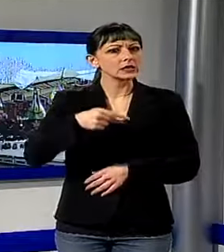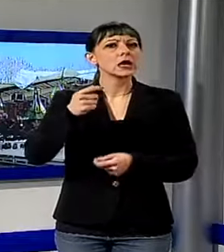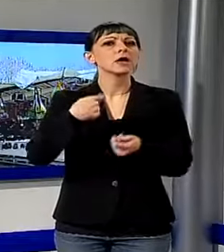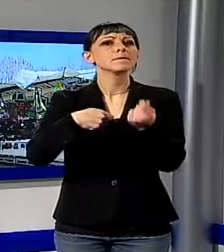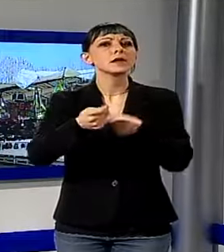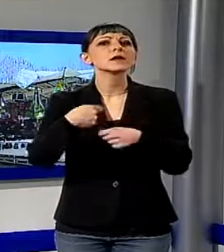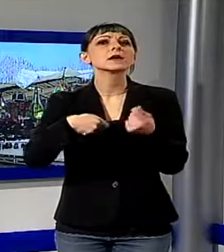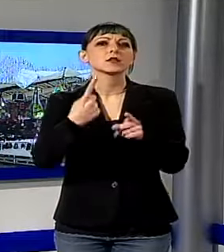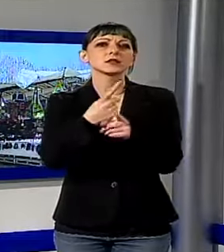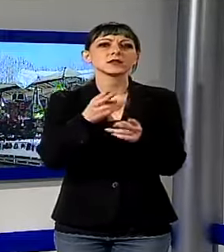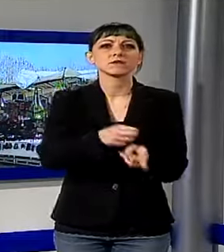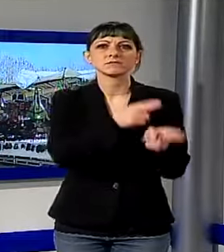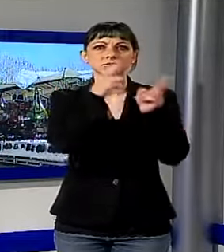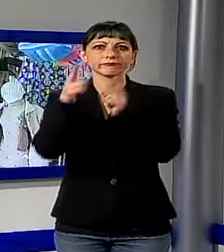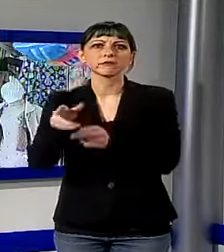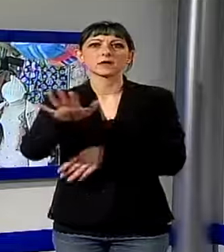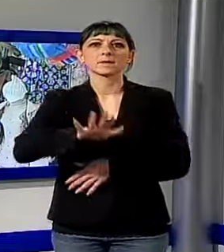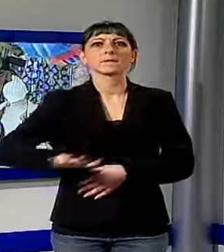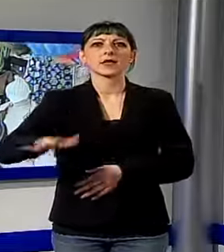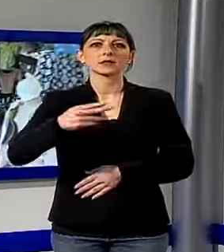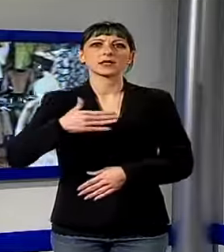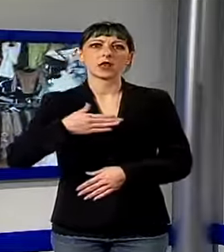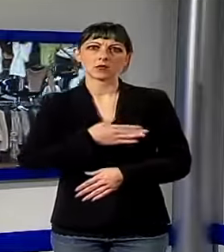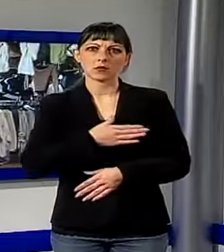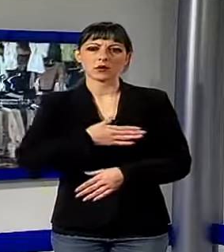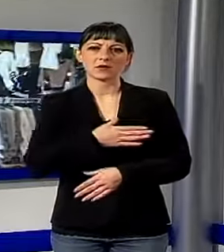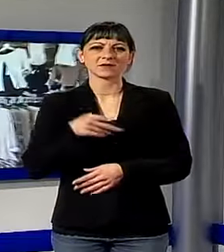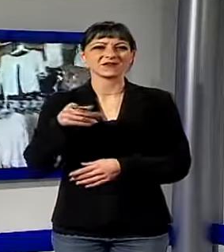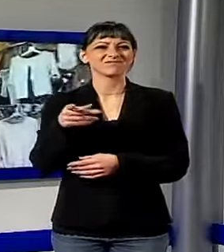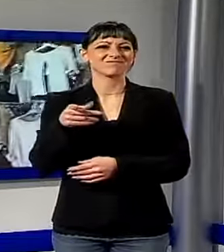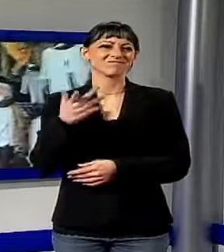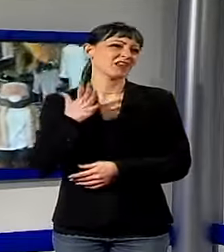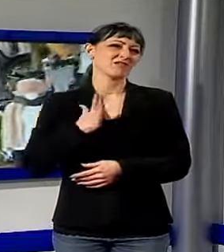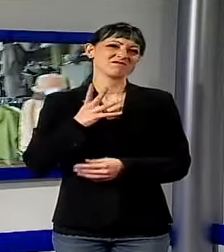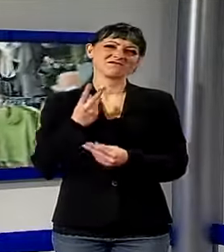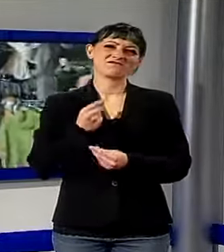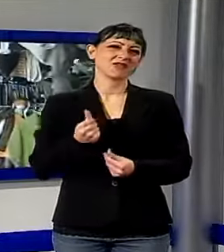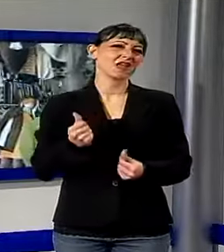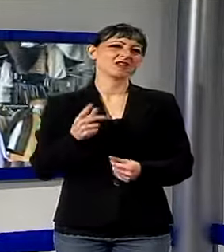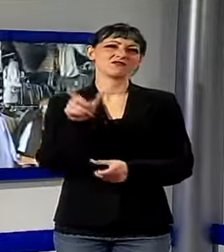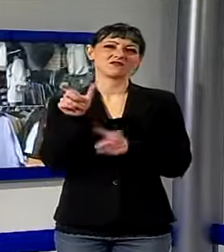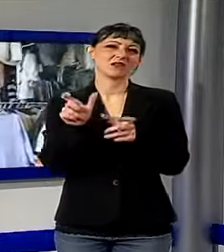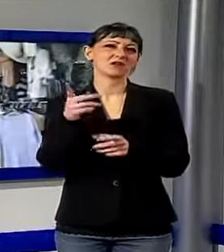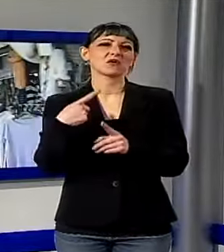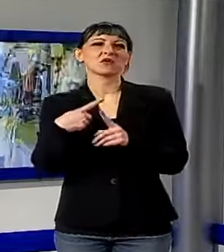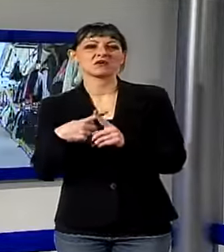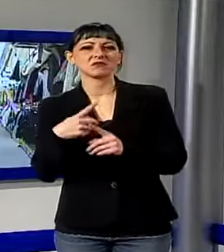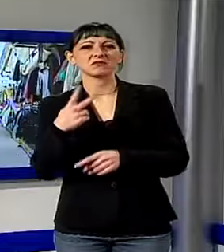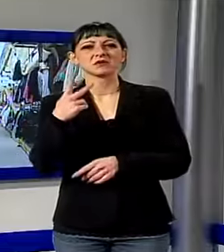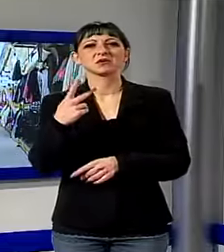in piazza Napoleone una soluzione che non è mai piaciuta molto né agli ambulanti né agli stessi lucchesi ora